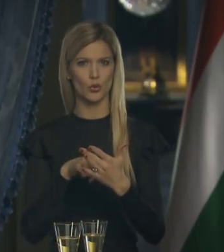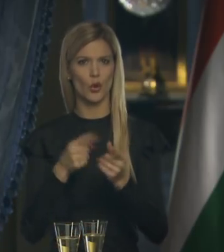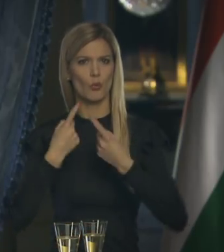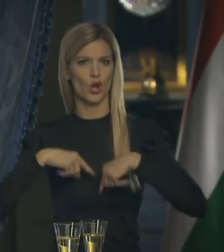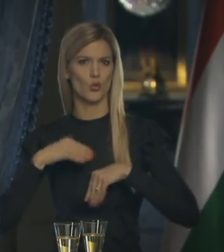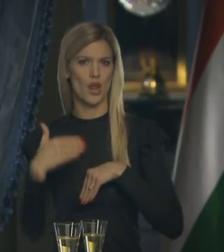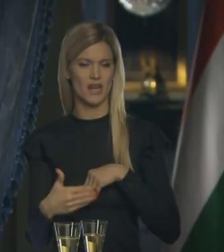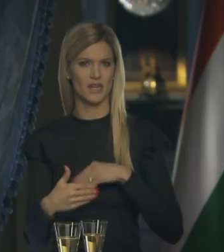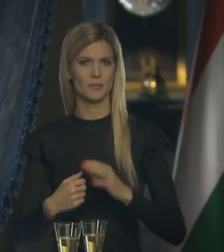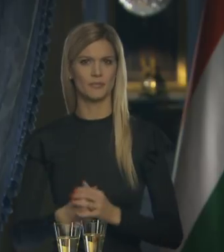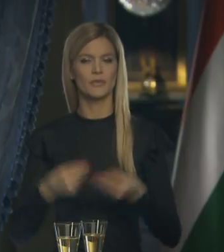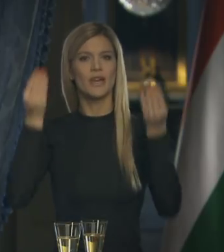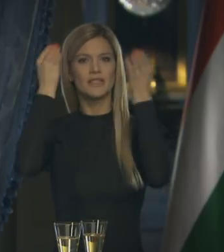elé.